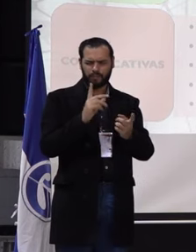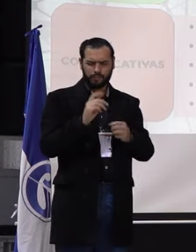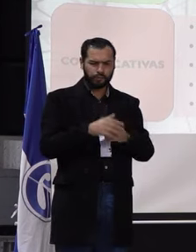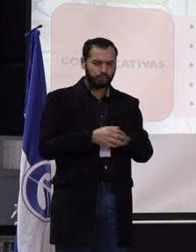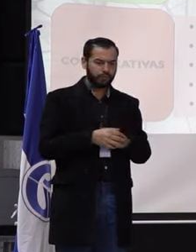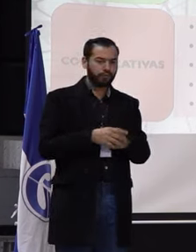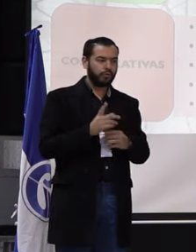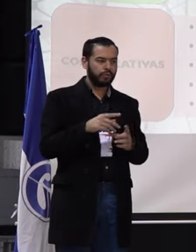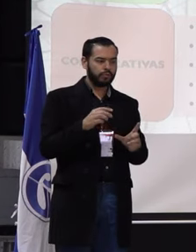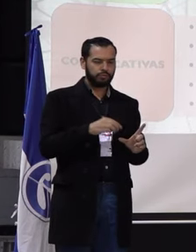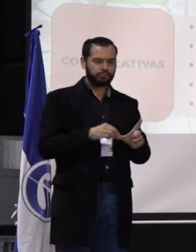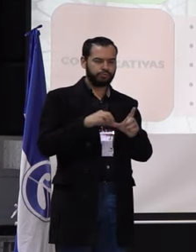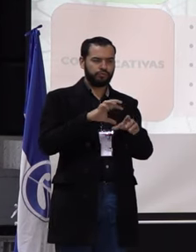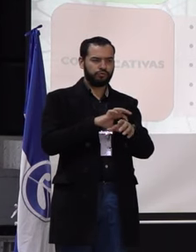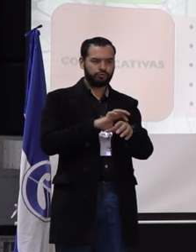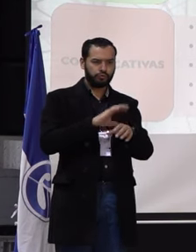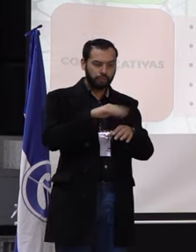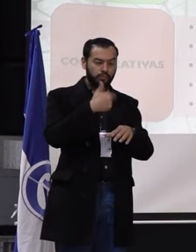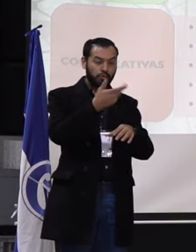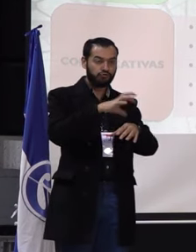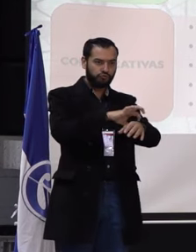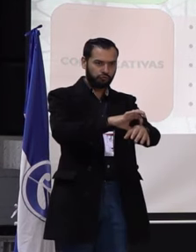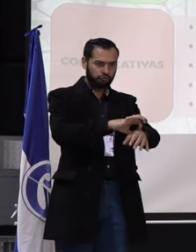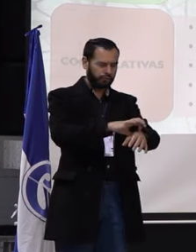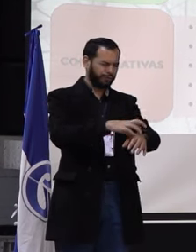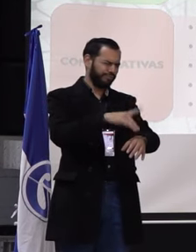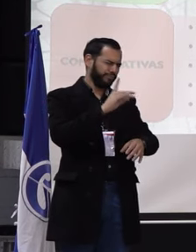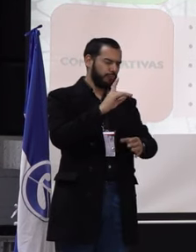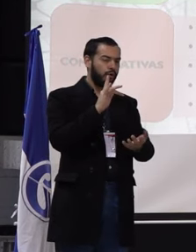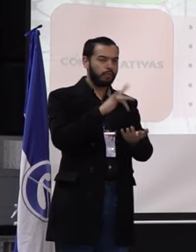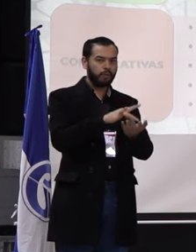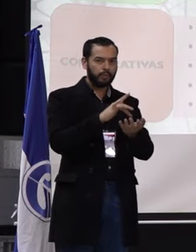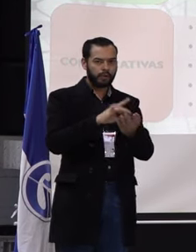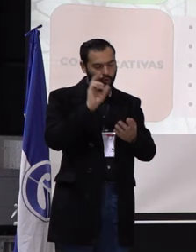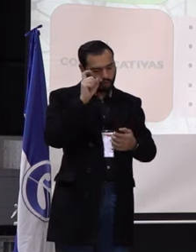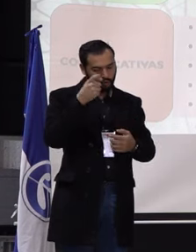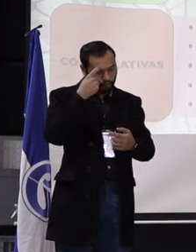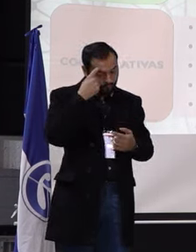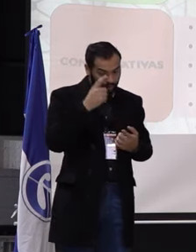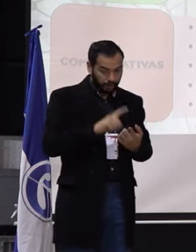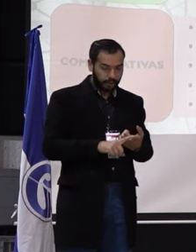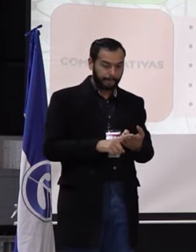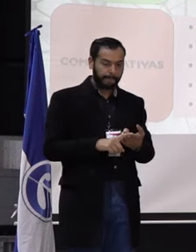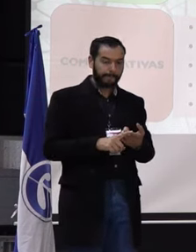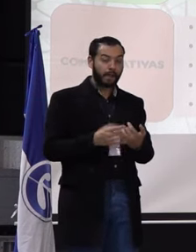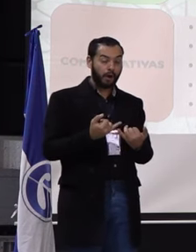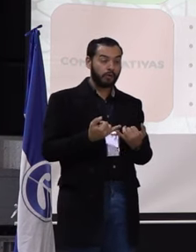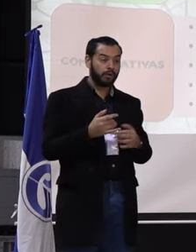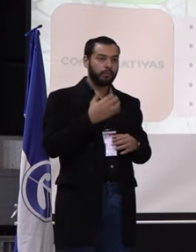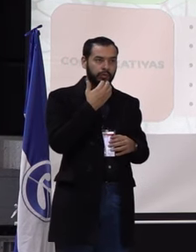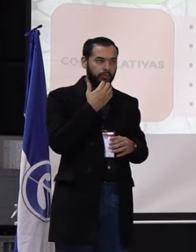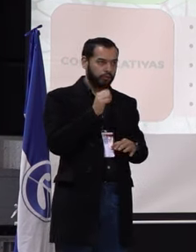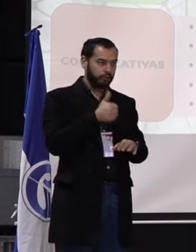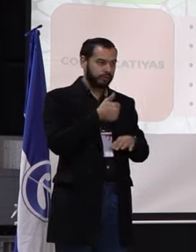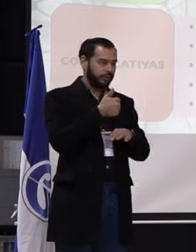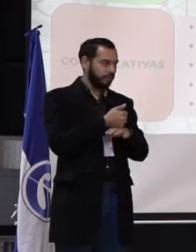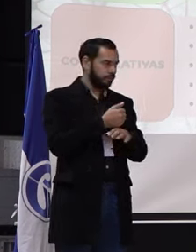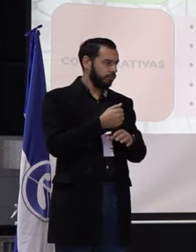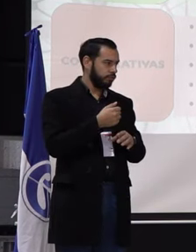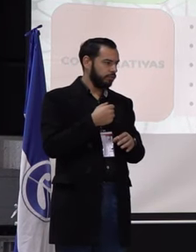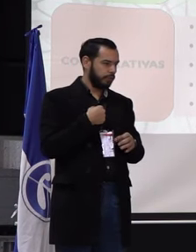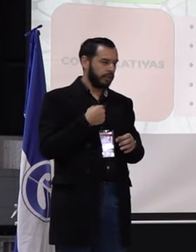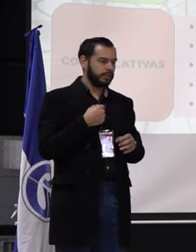doctorales, postdoctorales, o han participado en el gobierno. No, actualmente, nuestro rector es egresado en nuestro